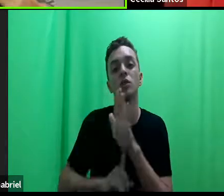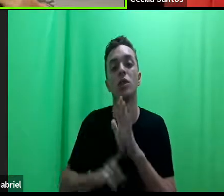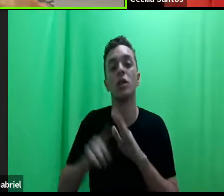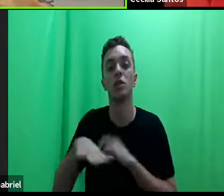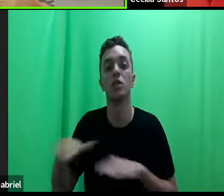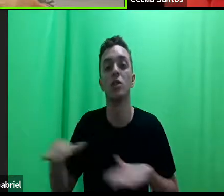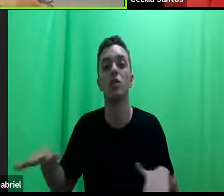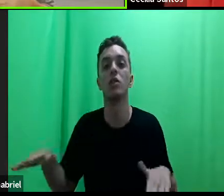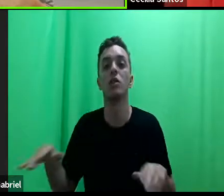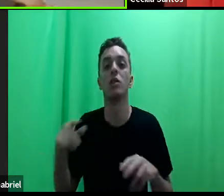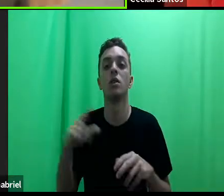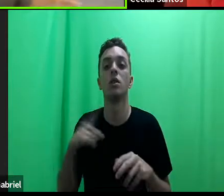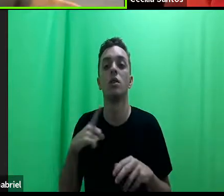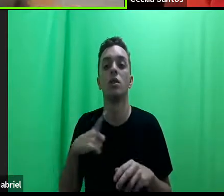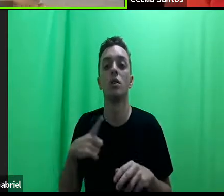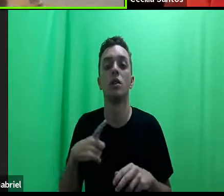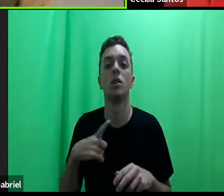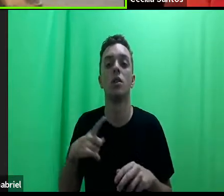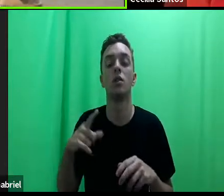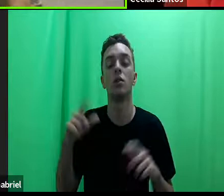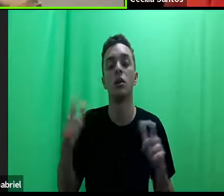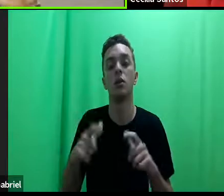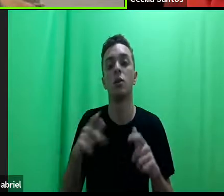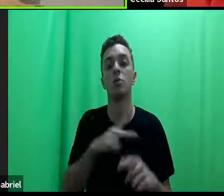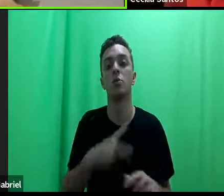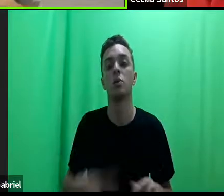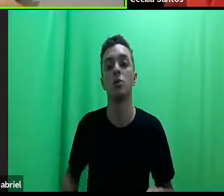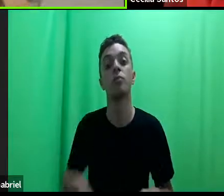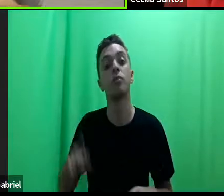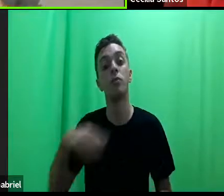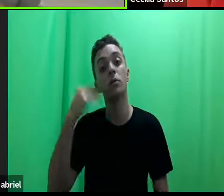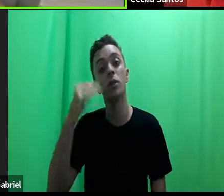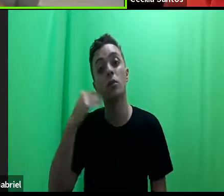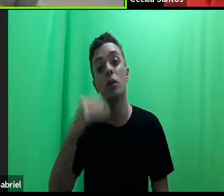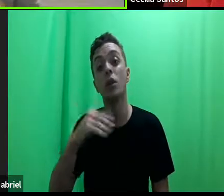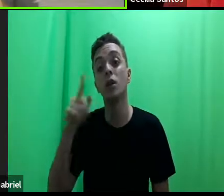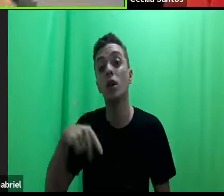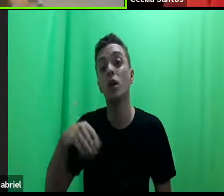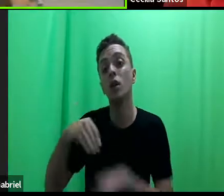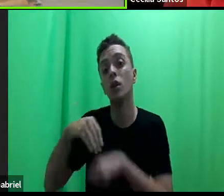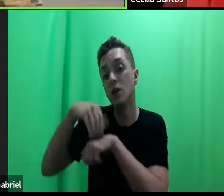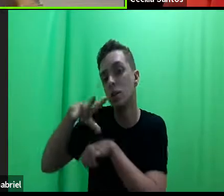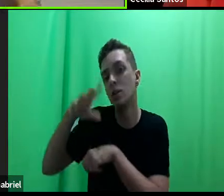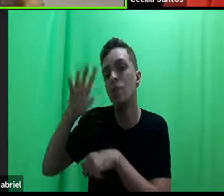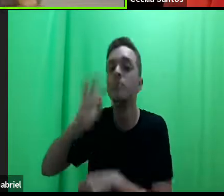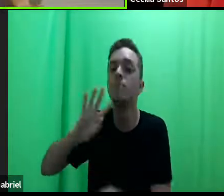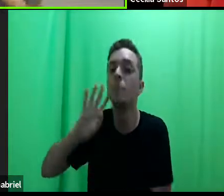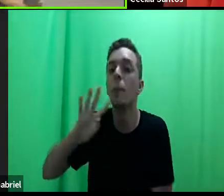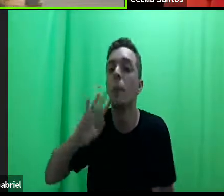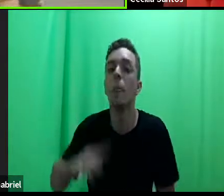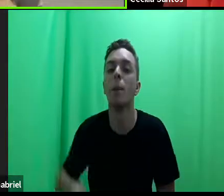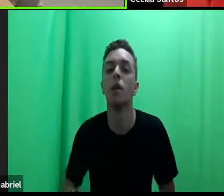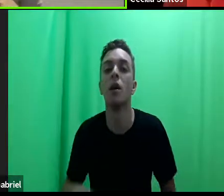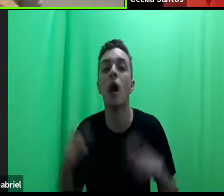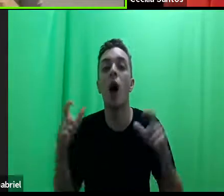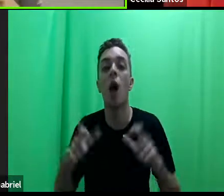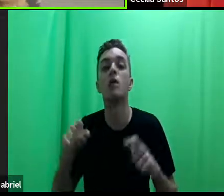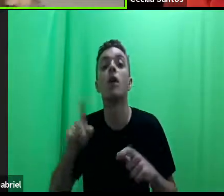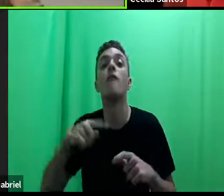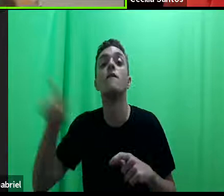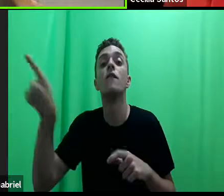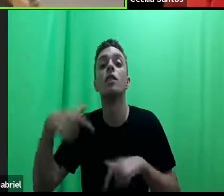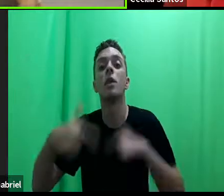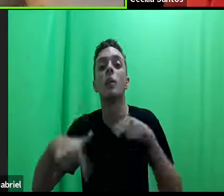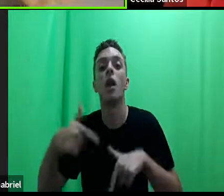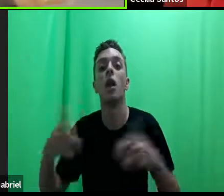juventude, que estão em órgãos públicos, então, essa experiência, talvez, esse pudesse ser um indicador concreto, né, onde que essa pessoa foi trabalhar depois,